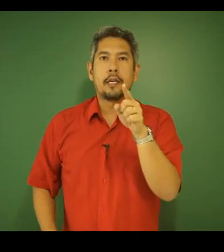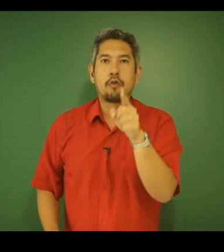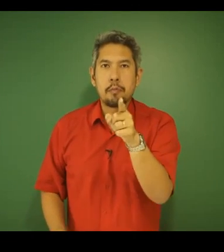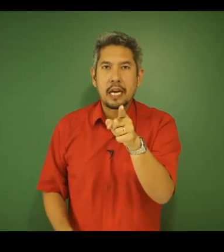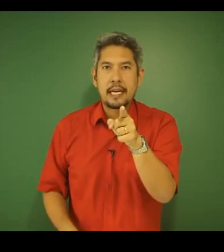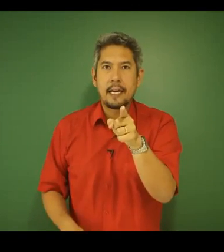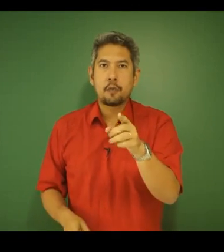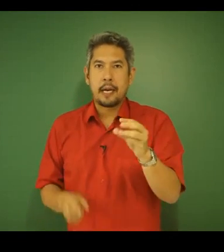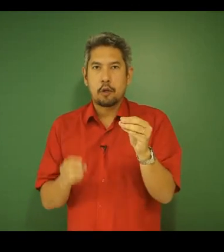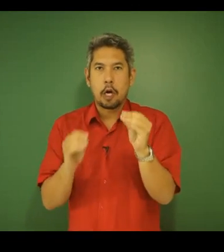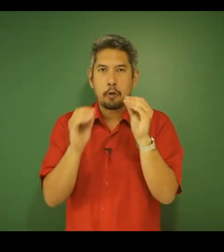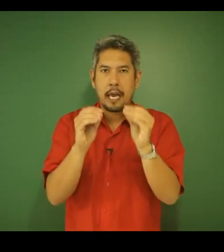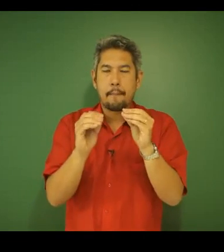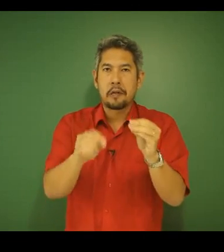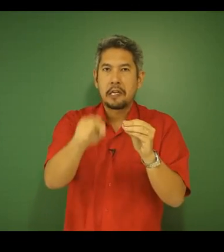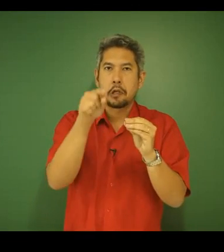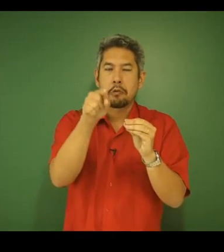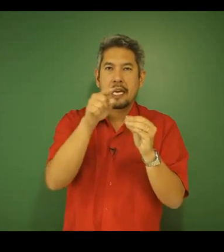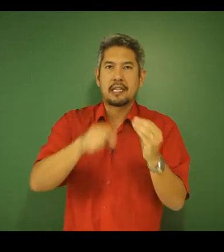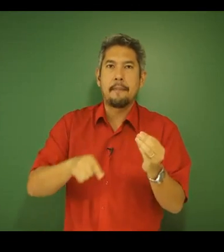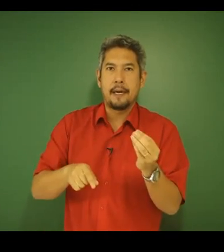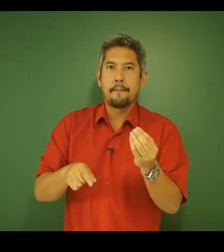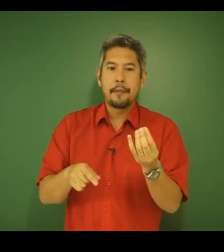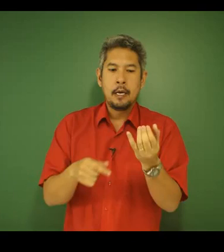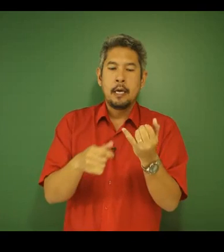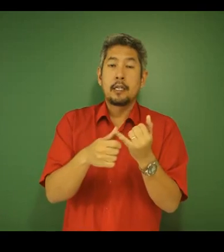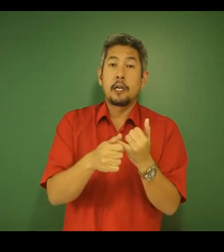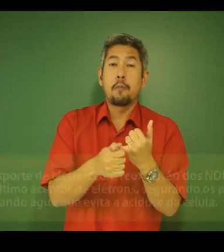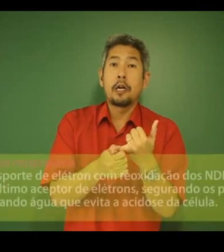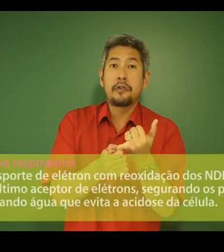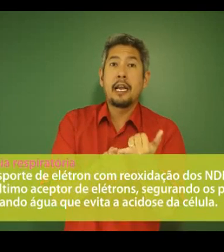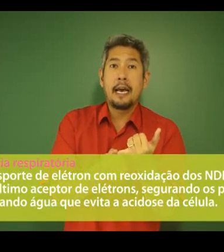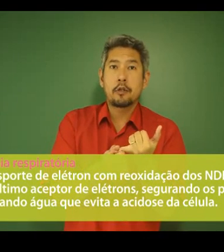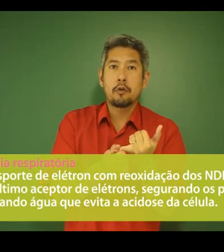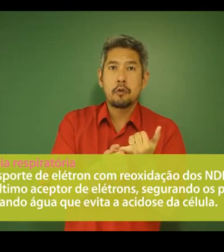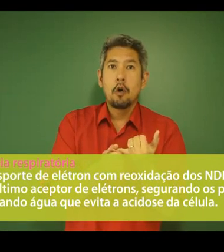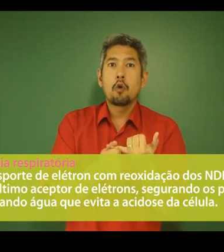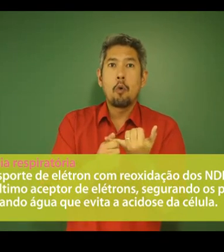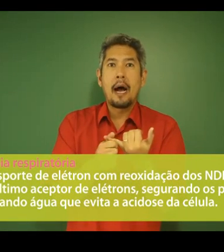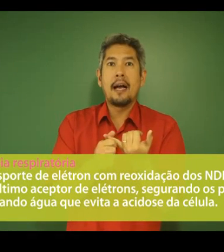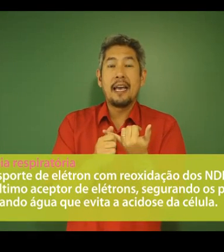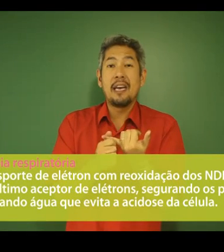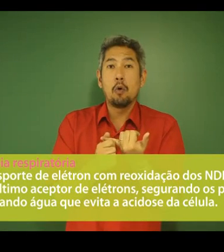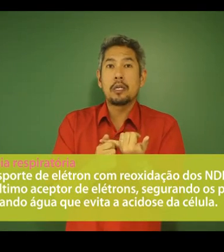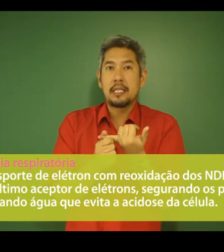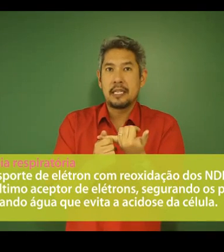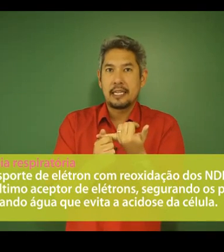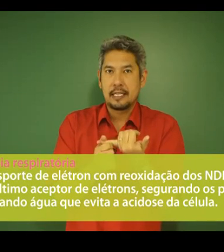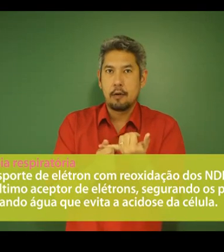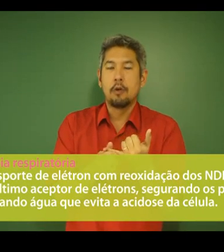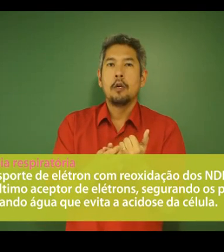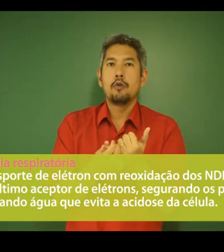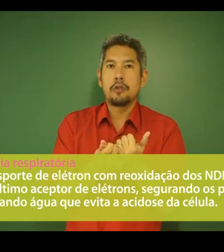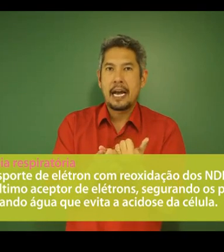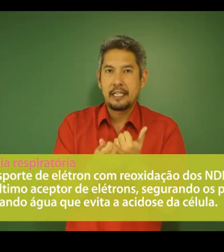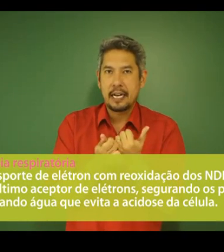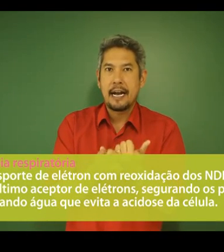resumo da cadeia respiratória. O que é importante que você tem que saber? Transporte de elétrons com a reoxidação dos NADH.